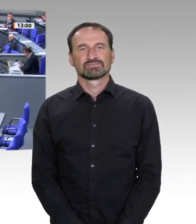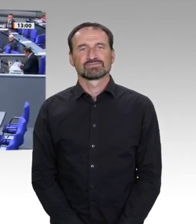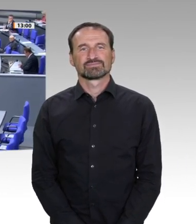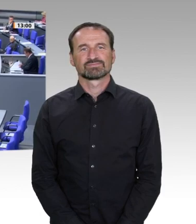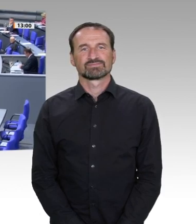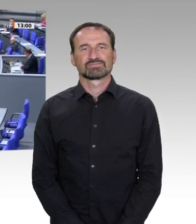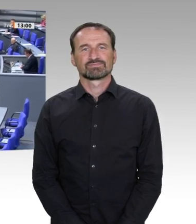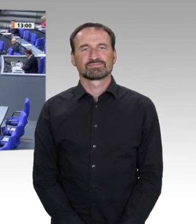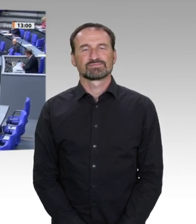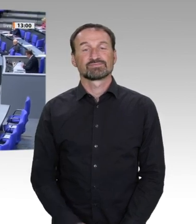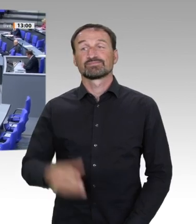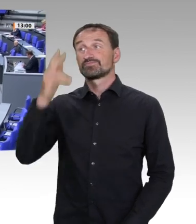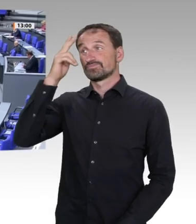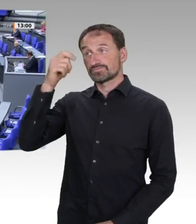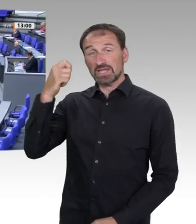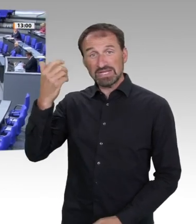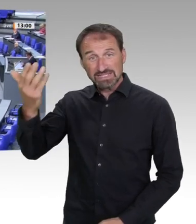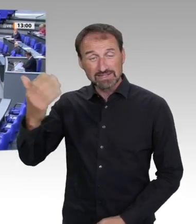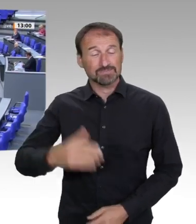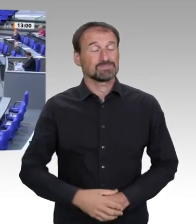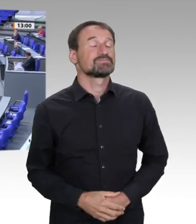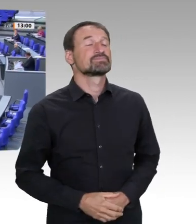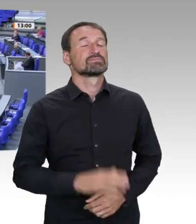Herr Präsident! Meine Damen und Herren!